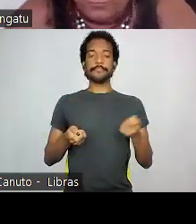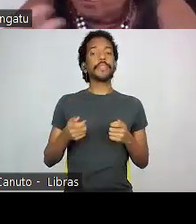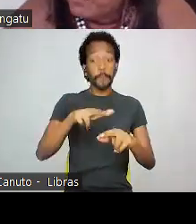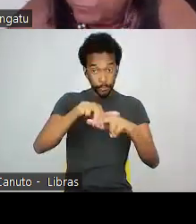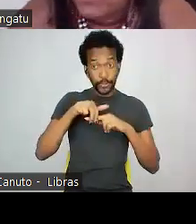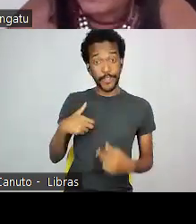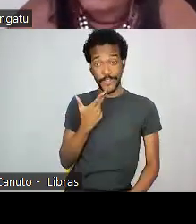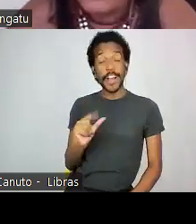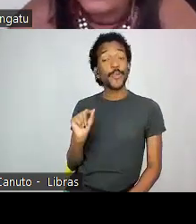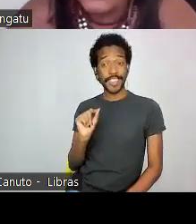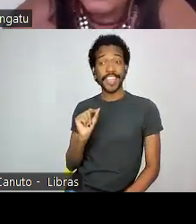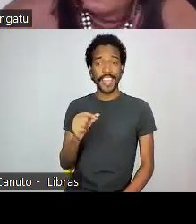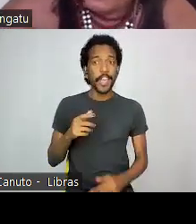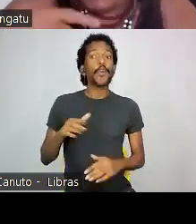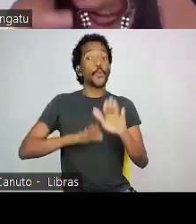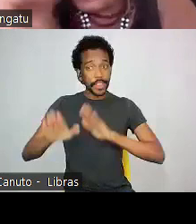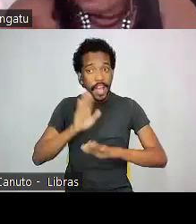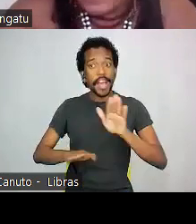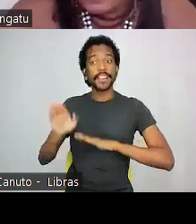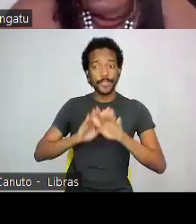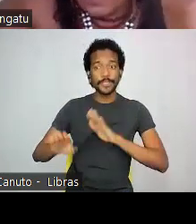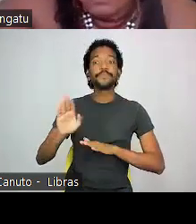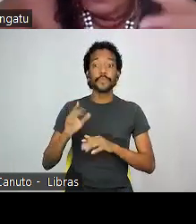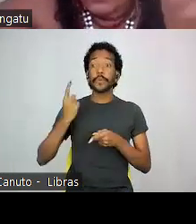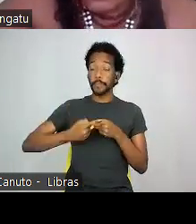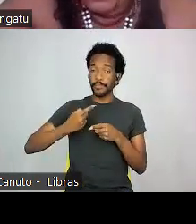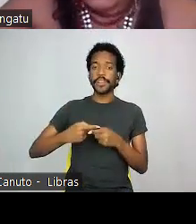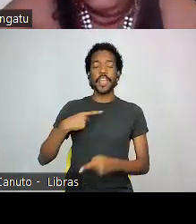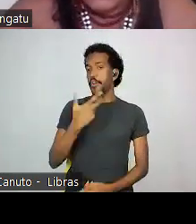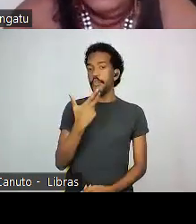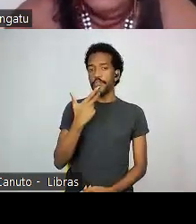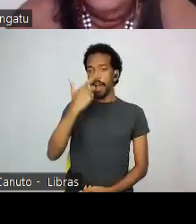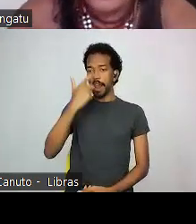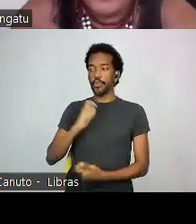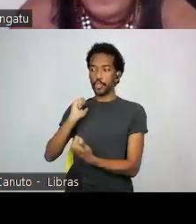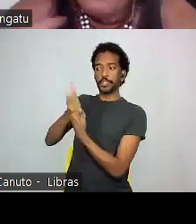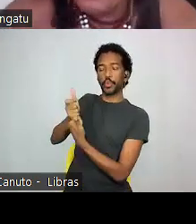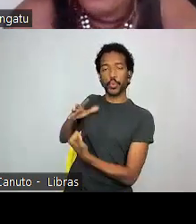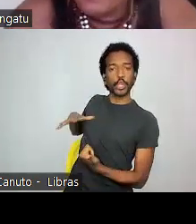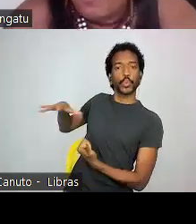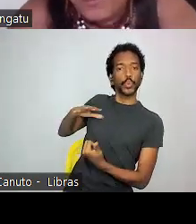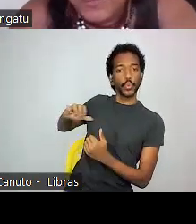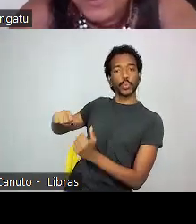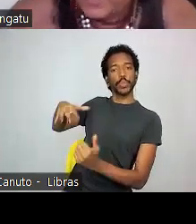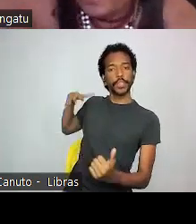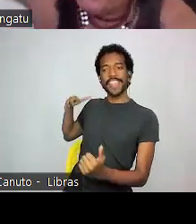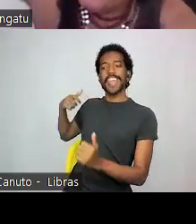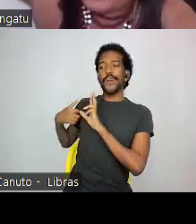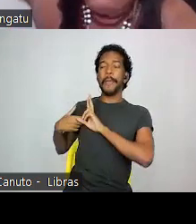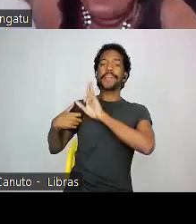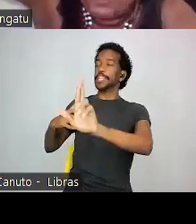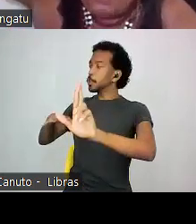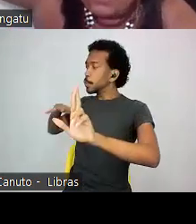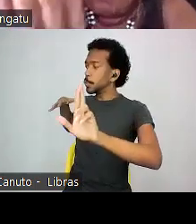estiverem ao meu ouvido? Tome muito cuidado com isso. Por isso que é o cuidado que eu falei que eu não falo pelos povos indígenas e nem pelo povo que eu moro. Porque eles